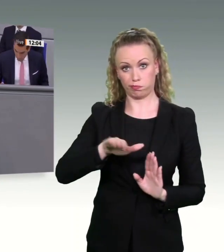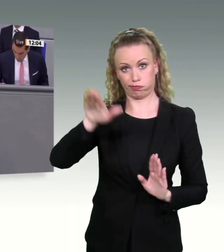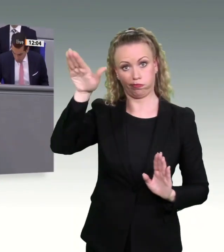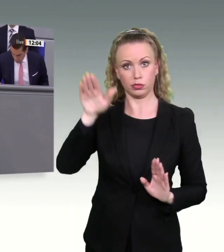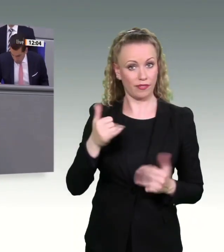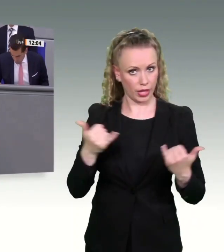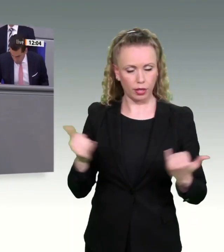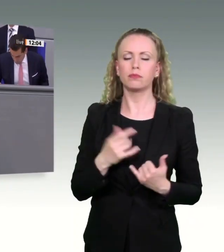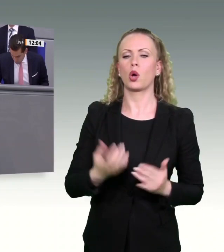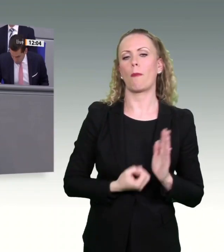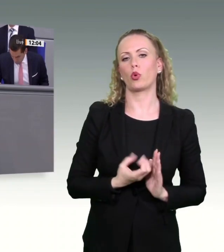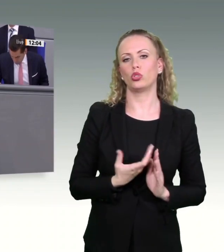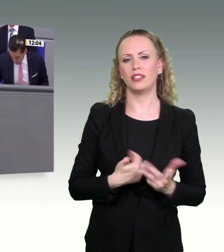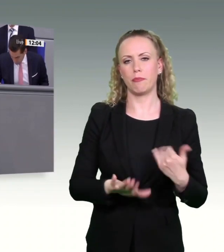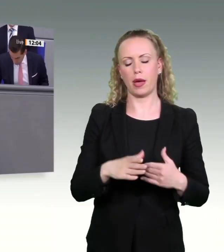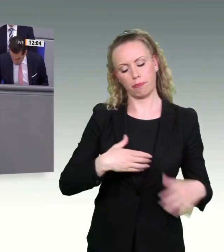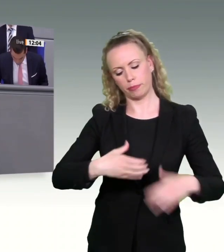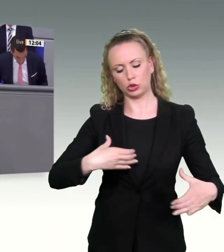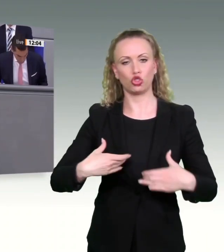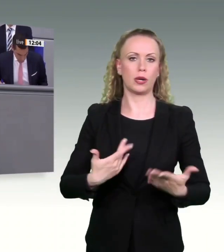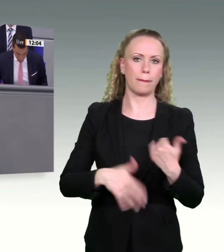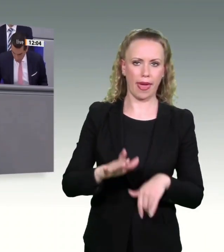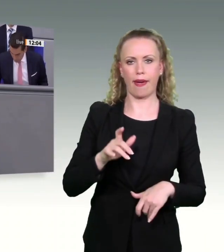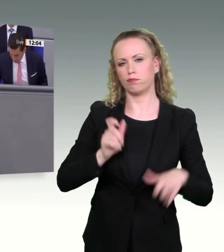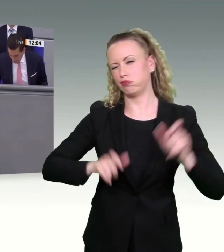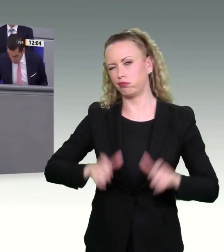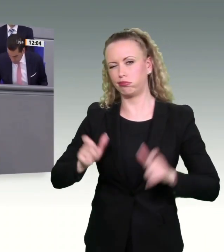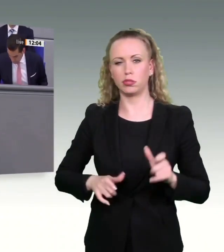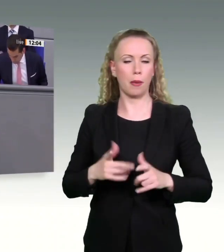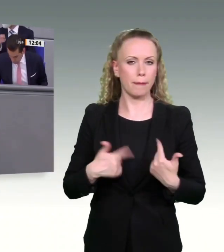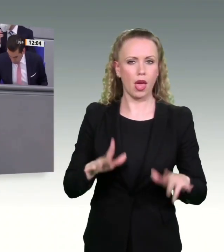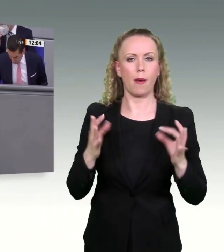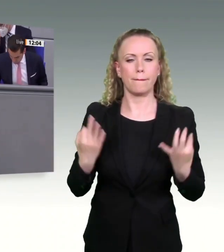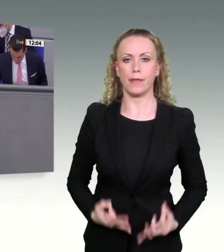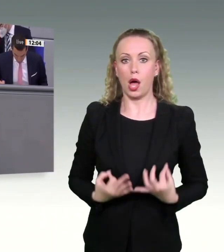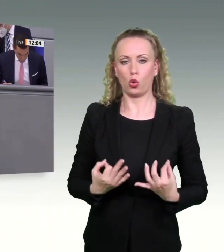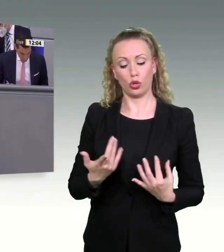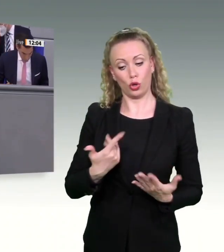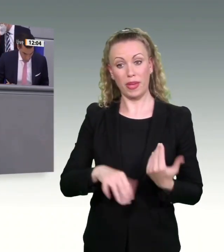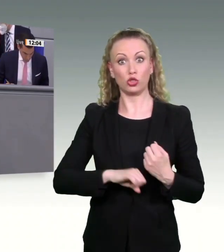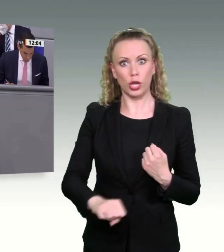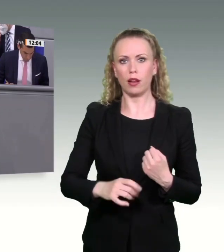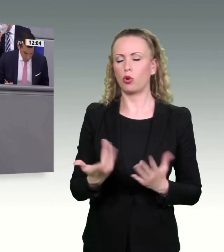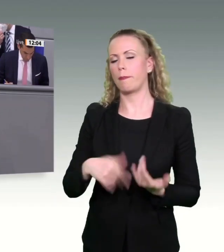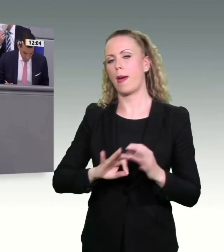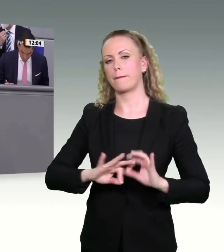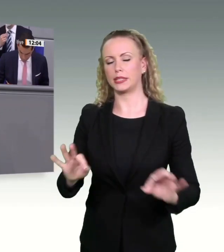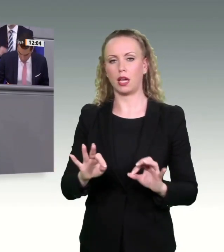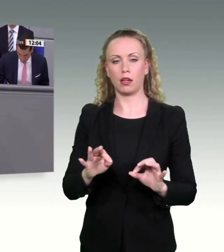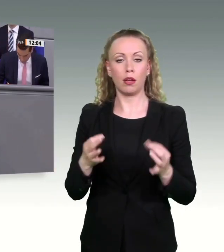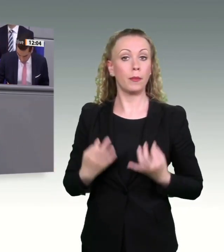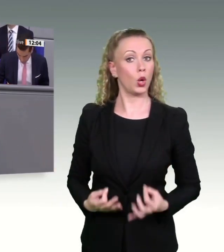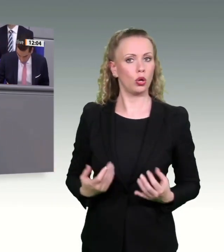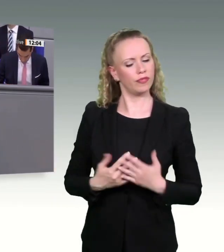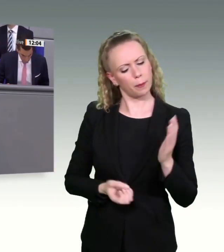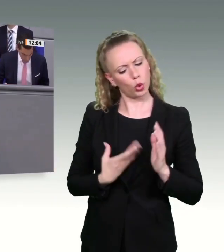Wir müssen mit der Arbeitskraft, die wir haben, schneller und besser werden. Und nur wenn wir unsere Produktivität steigern, dann steigt